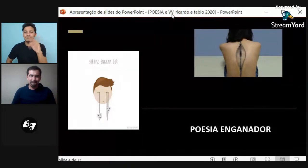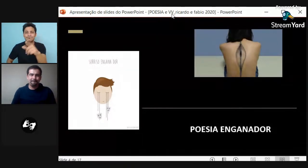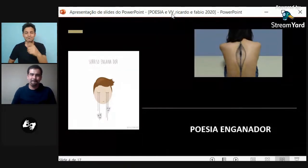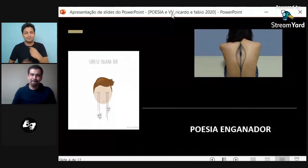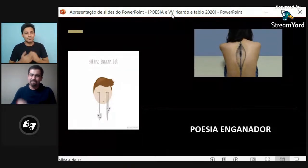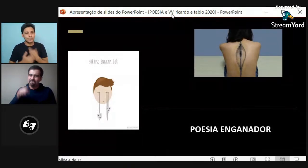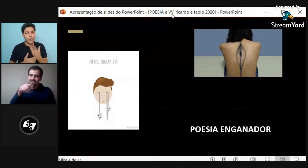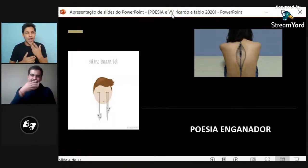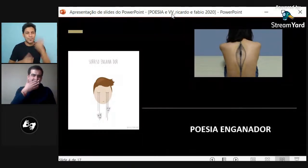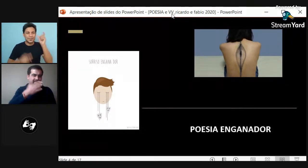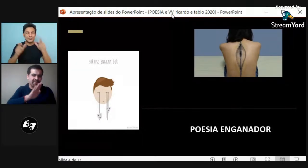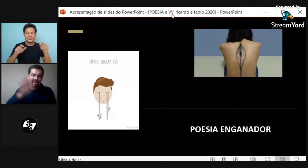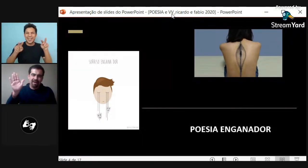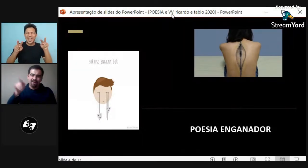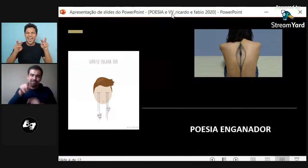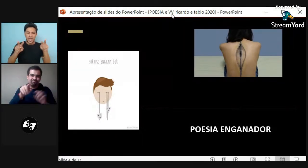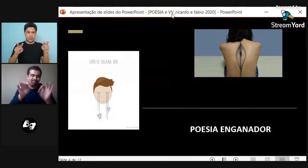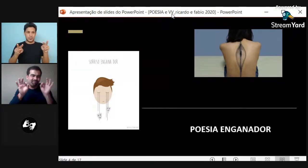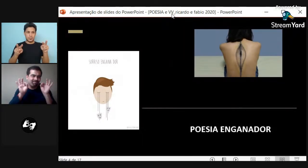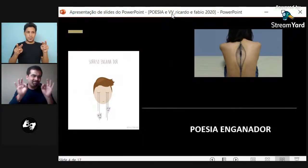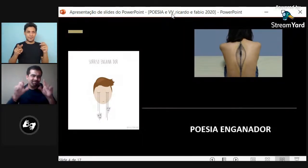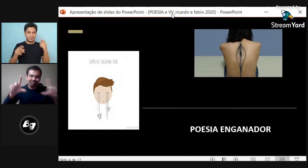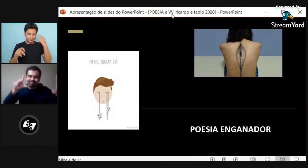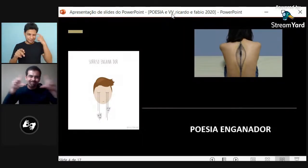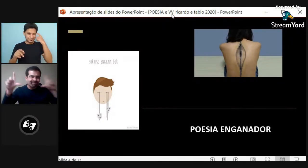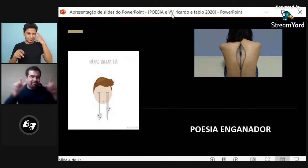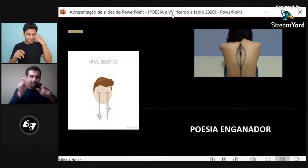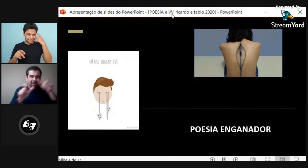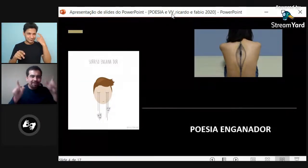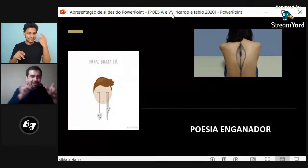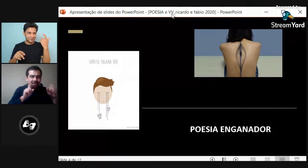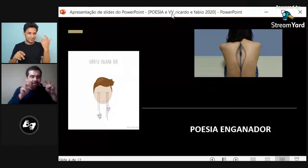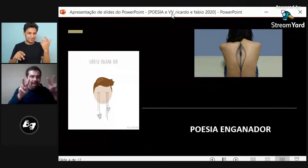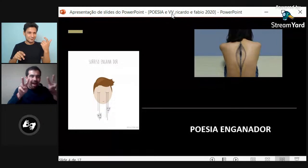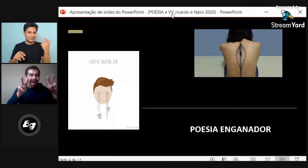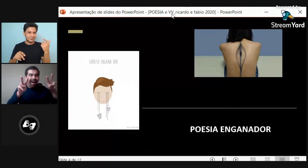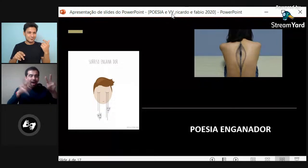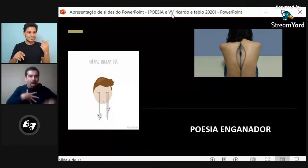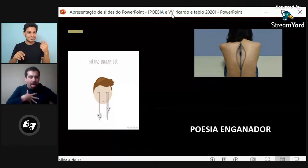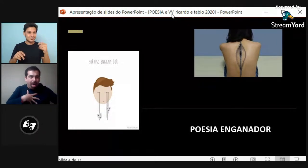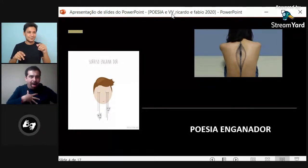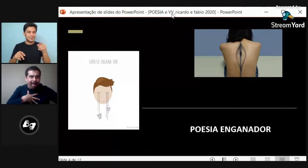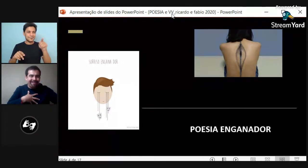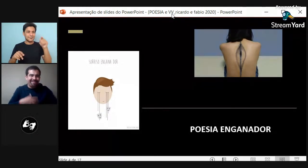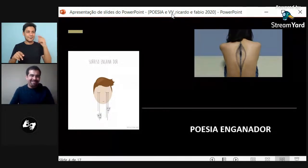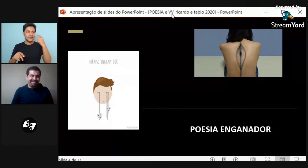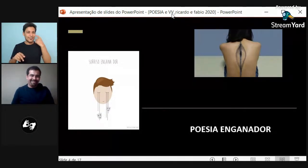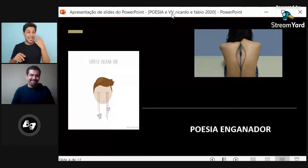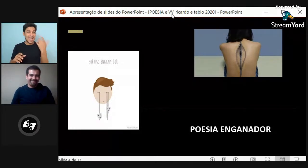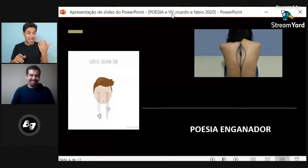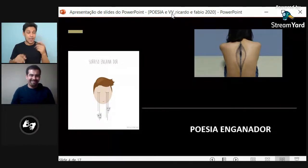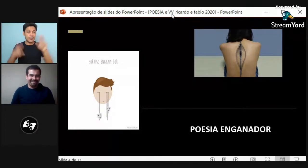Y esa es muy buena. Y algunas personas, claro, empiezan a reírse y luego se sorprenden. O se asustan.